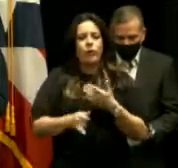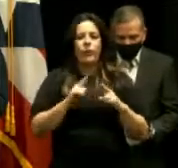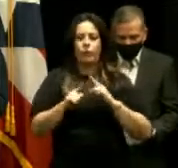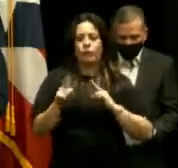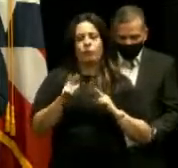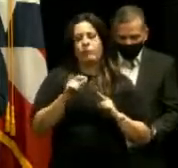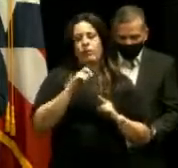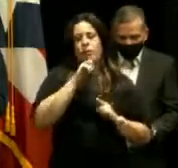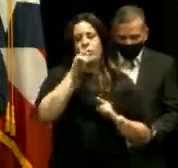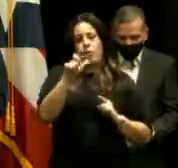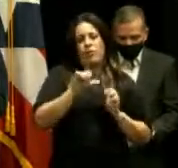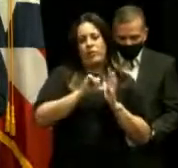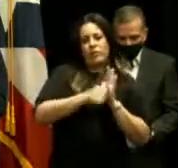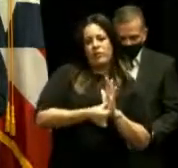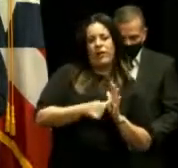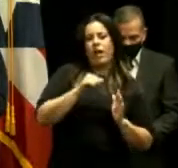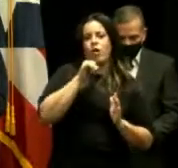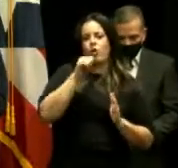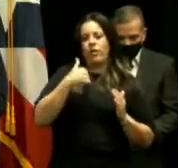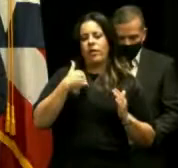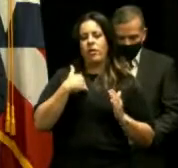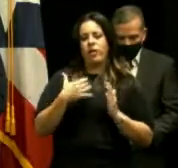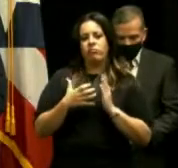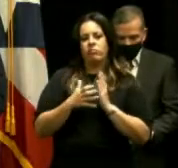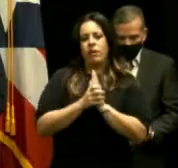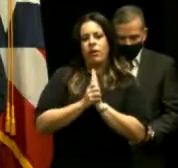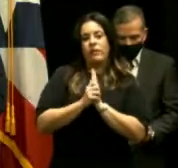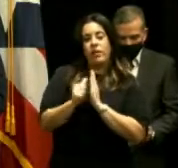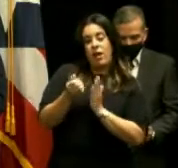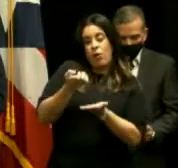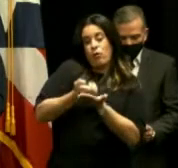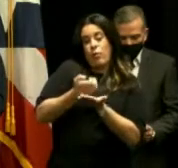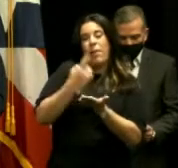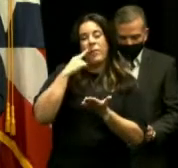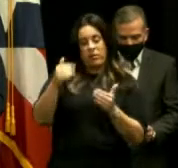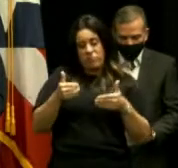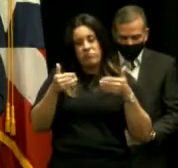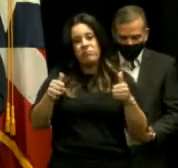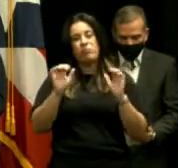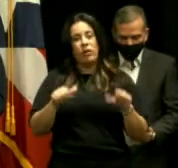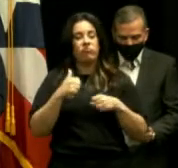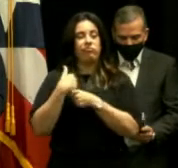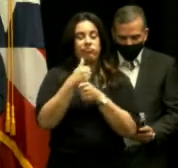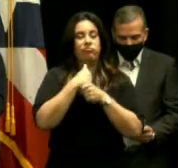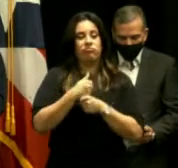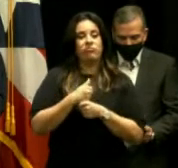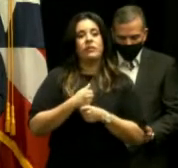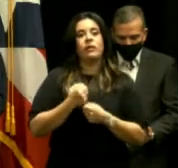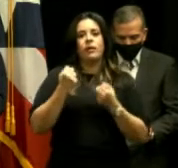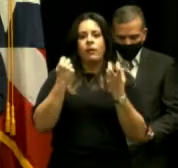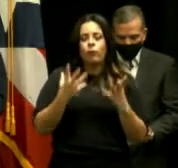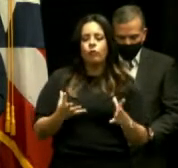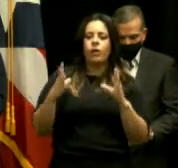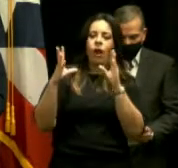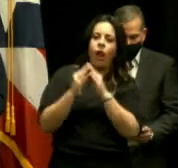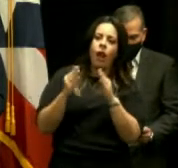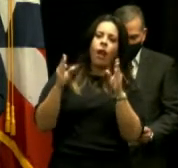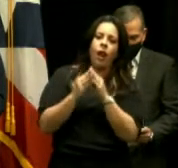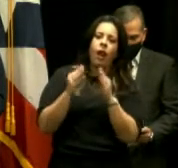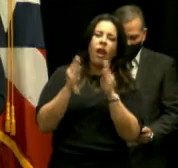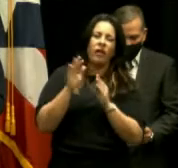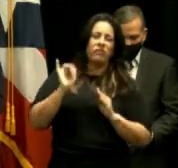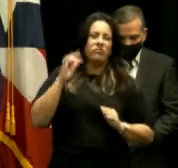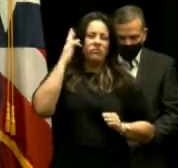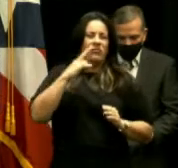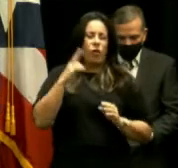reconocer que no tenían la capacidad económica para ponerlo en función. Y esas fueron de las muchas reuniones que tuvimos con la